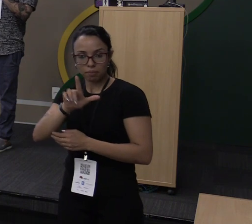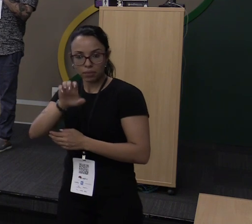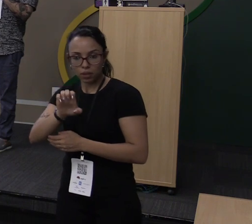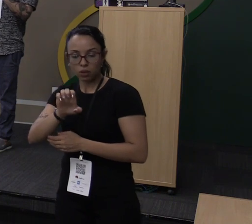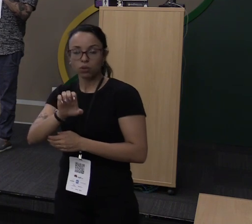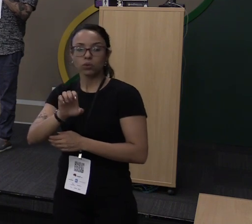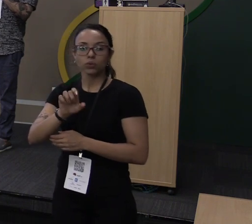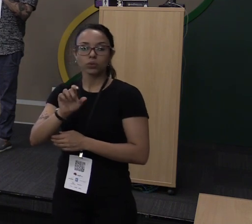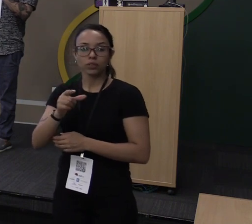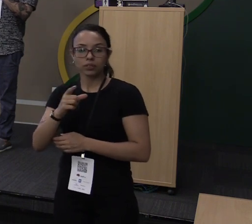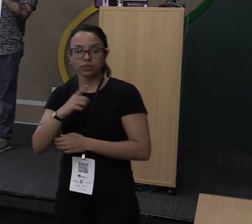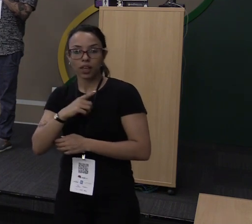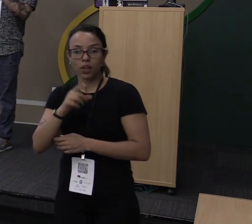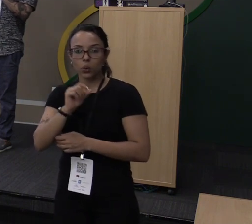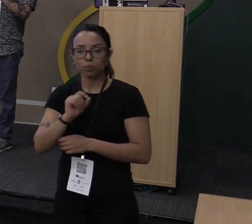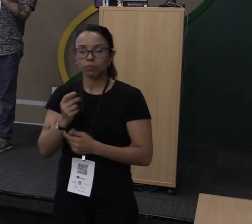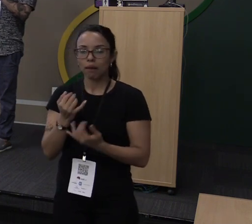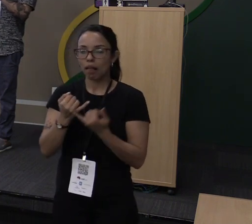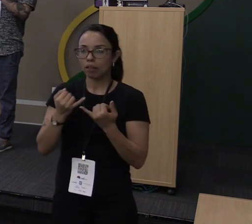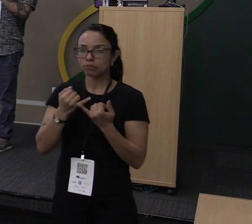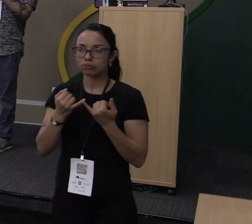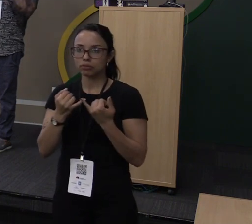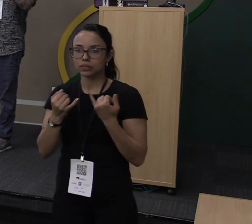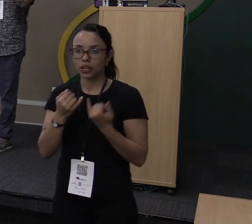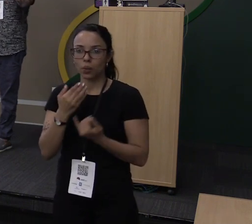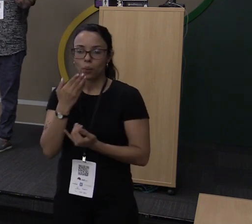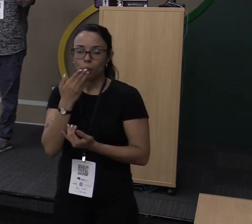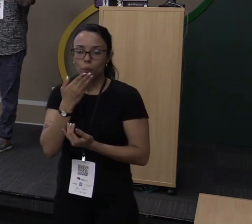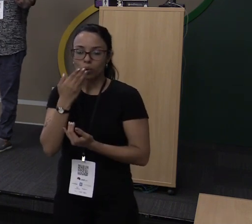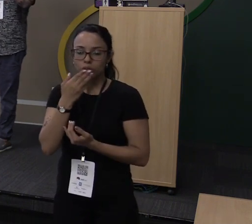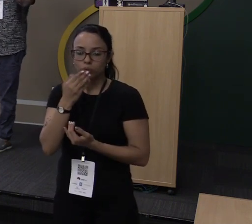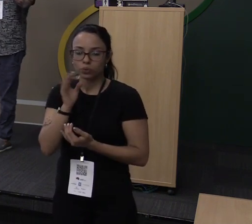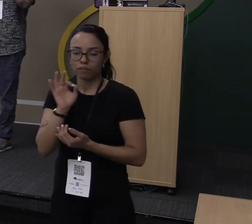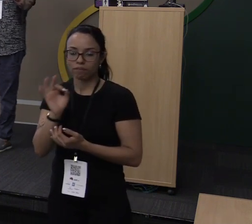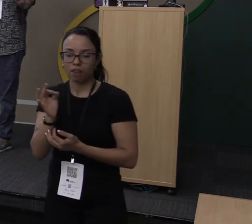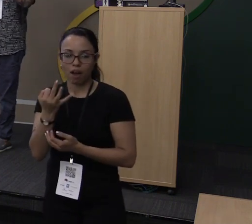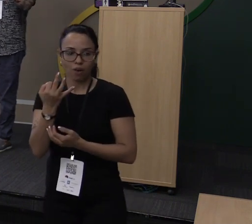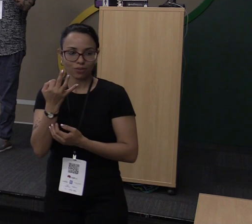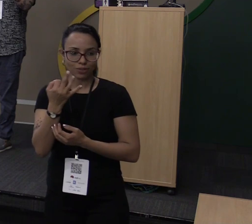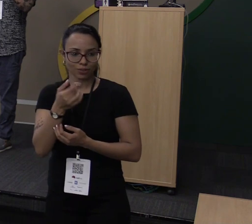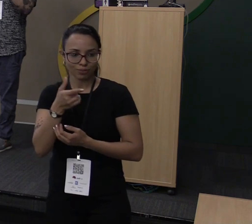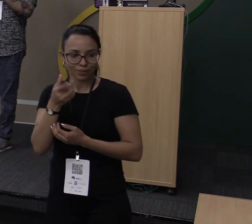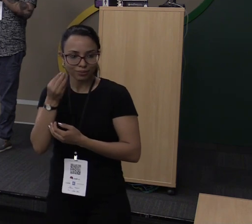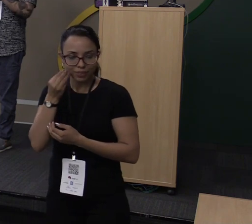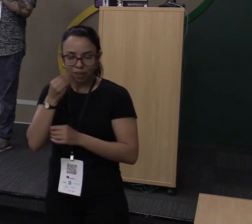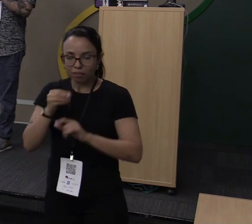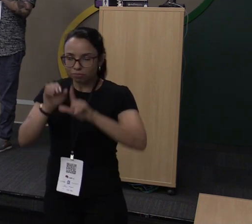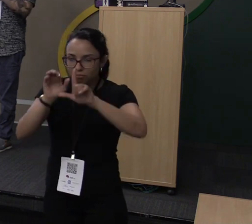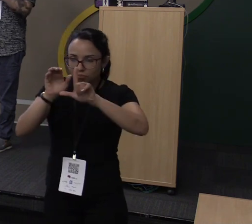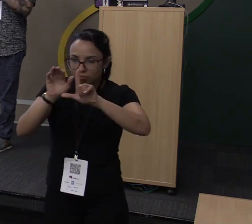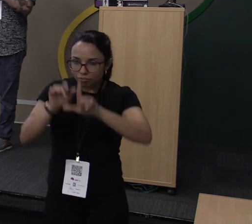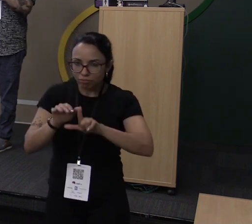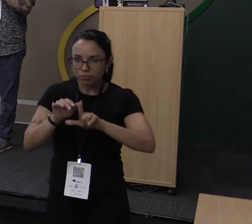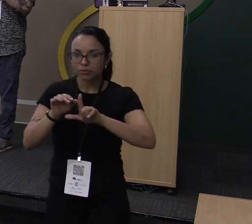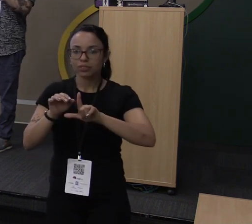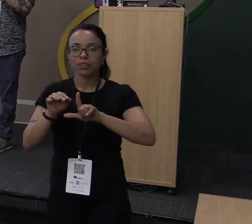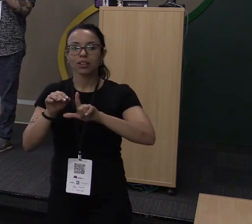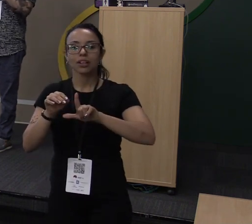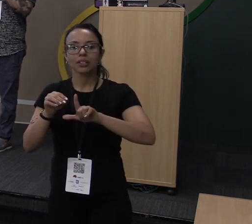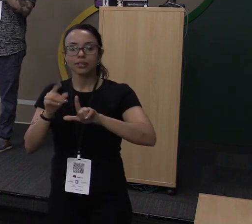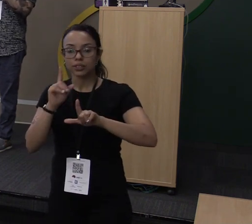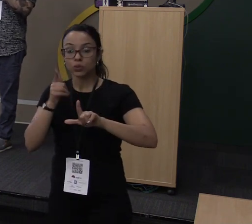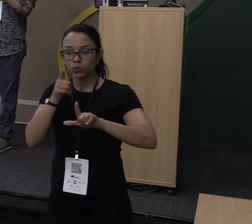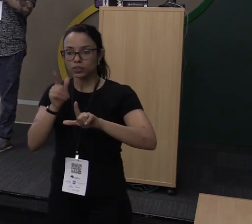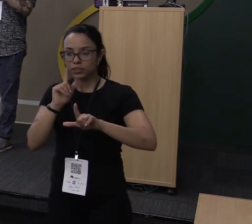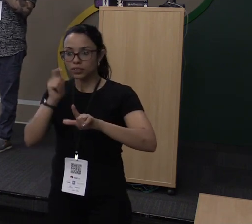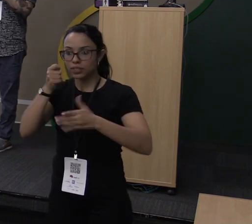que é basicamente é um açúcar sintático para você conseguir escrever lá na sua função Async Await e você conseguir decidir qual